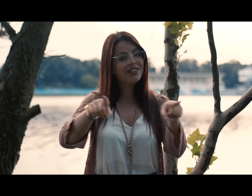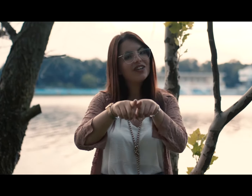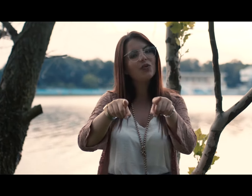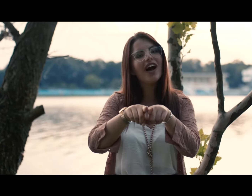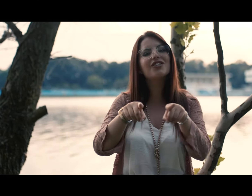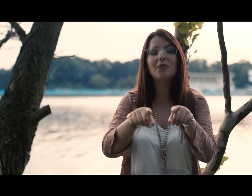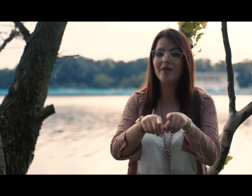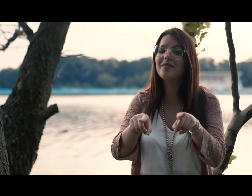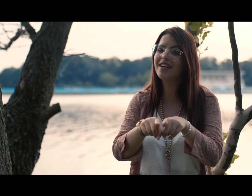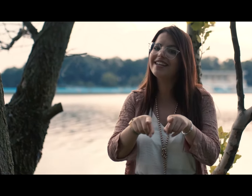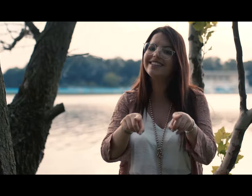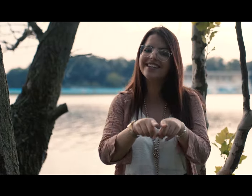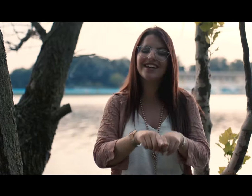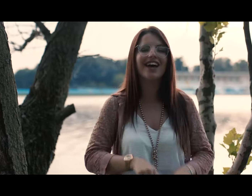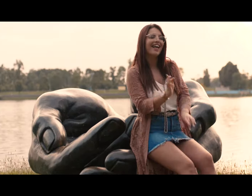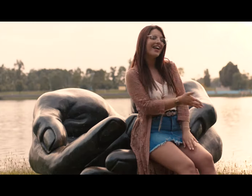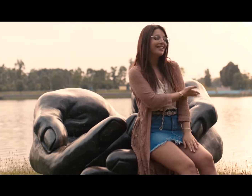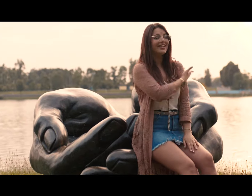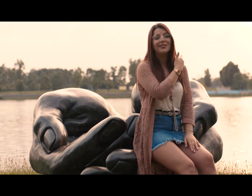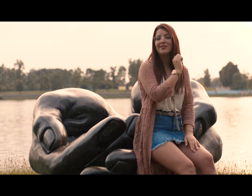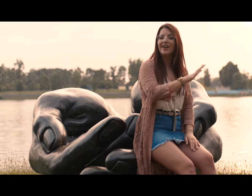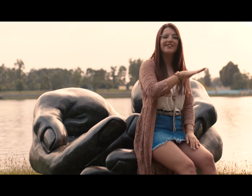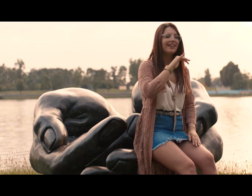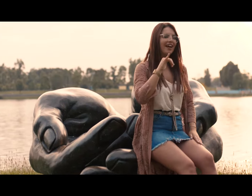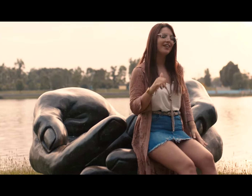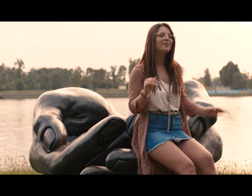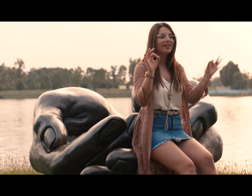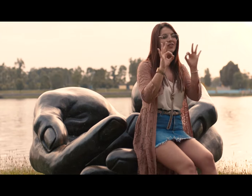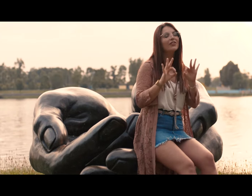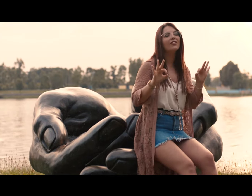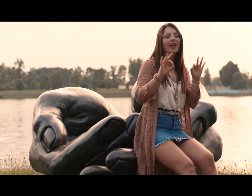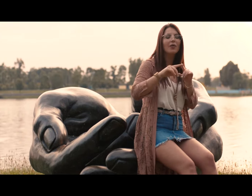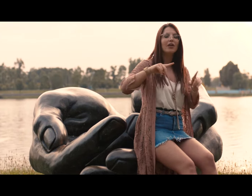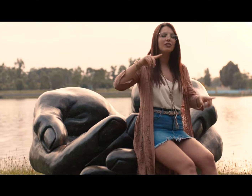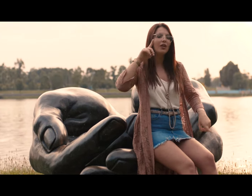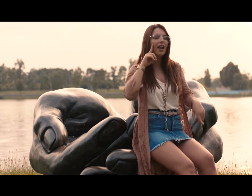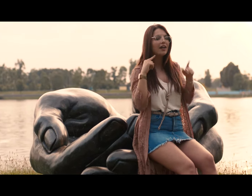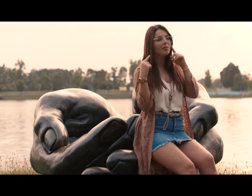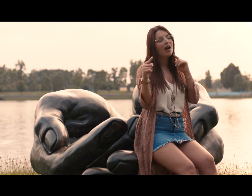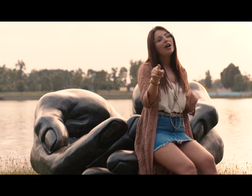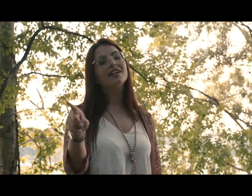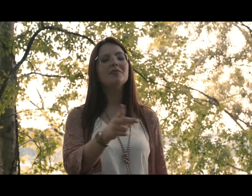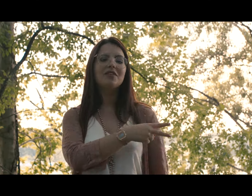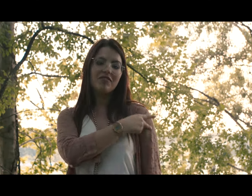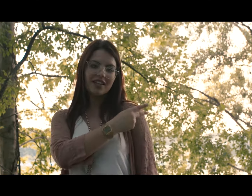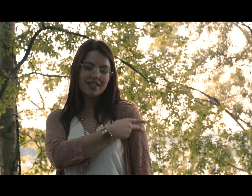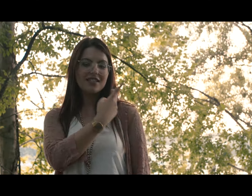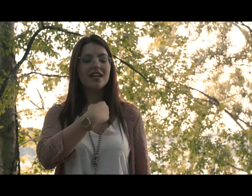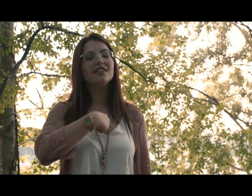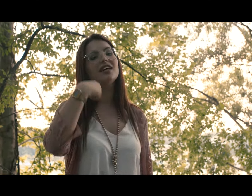tatuaggio permanente Che non va via nemmeno Con l'acqua di una lacrima Che mi fa d'assistente